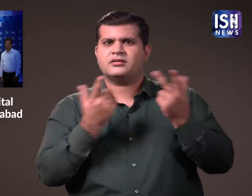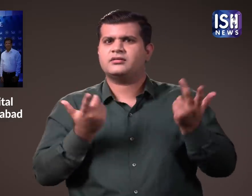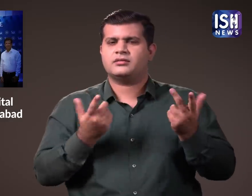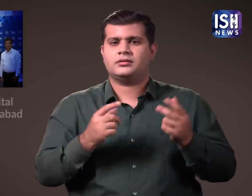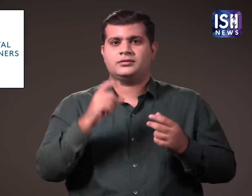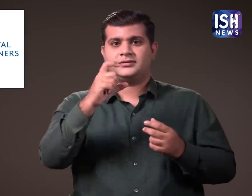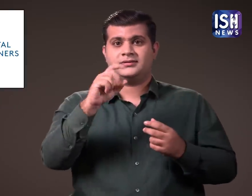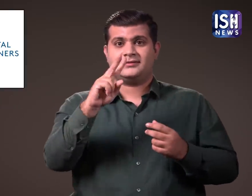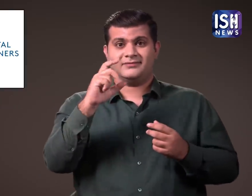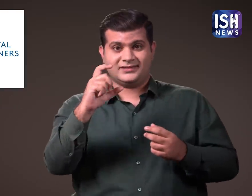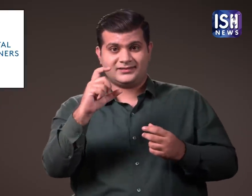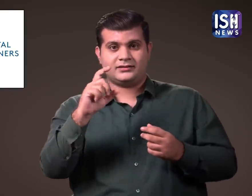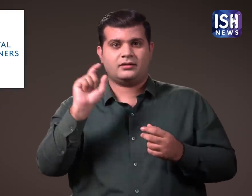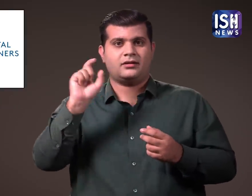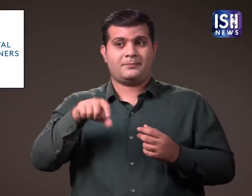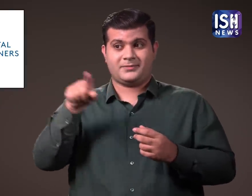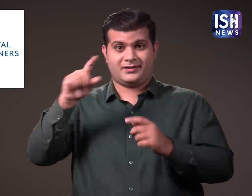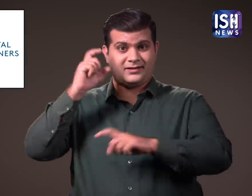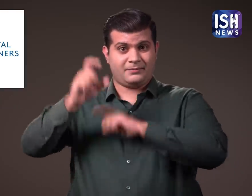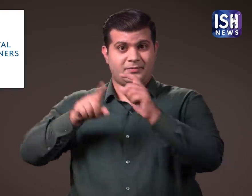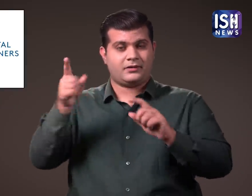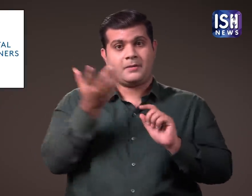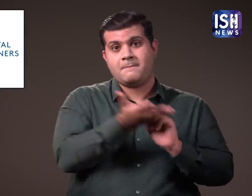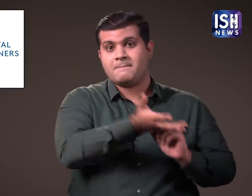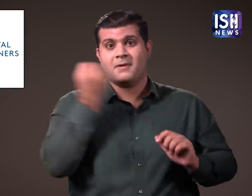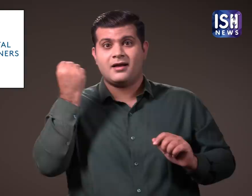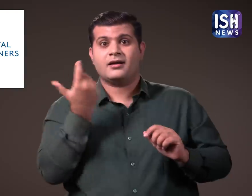एम्दबाद टीम को CVC Capital ने हासल किया.